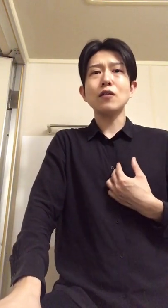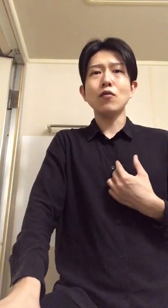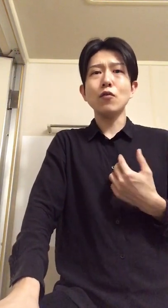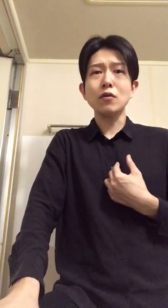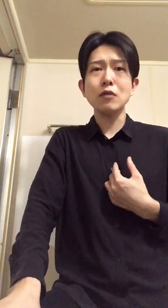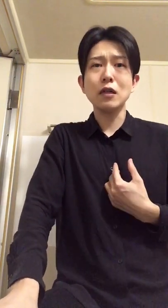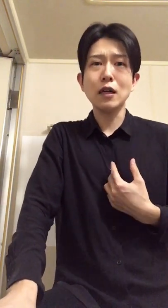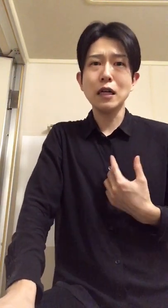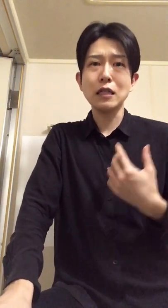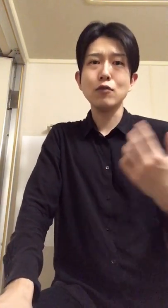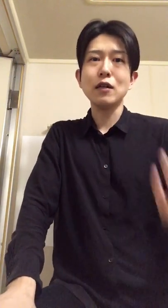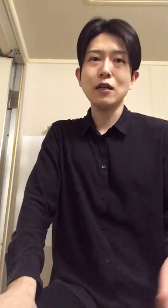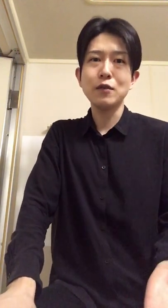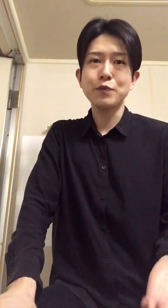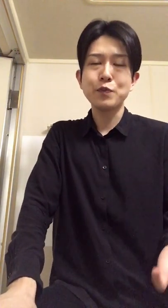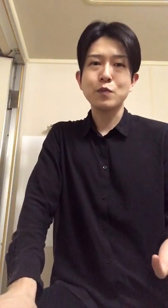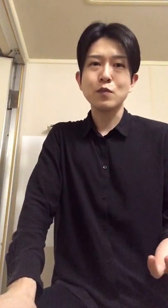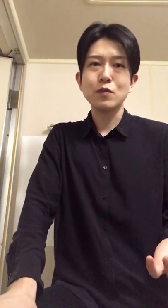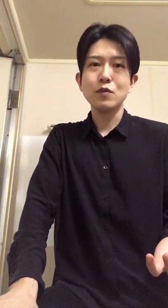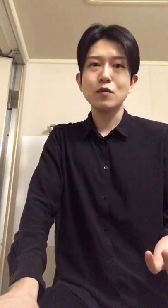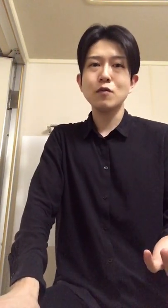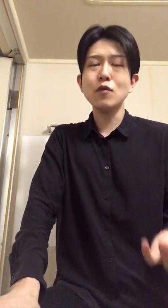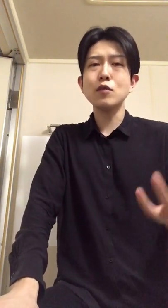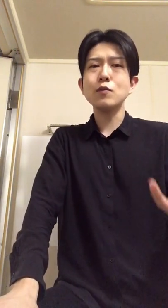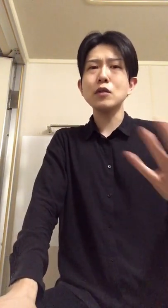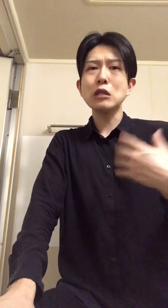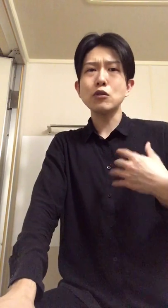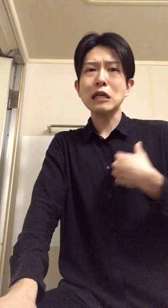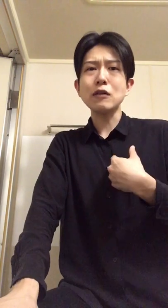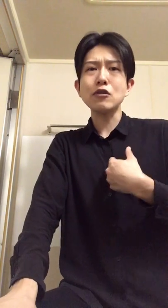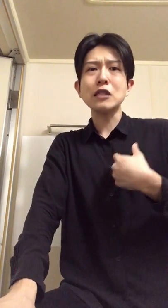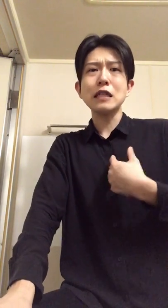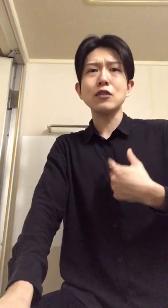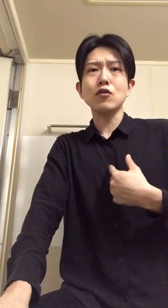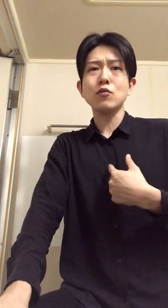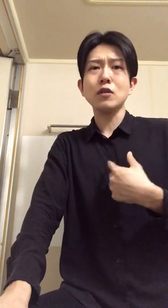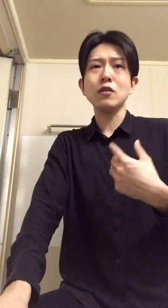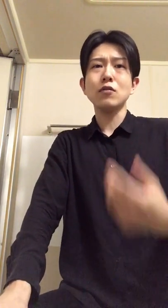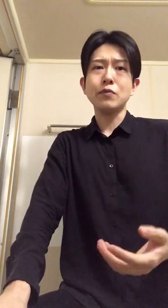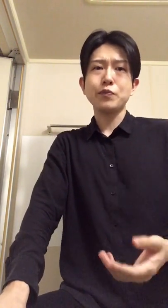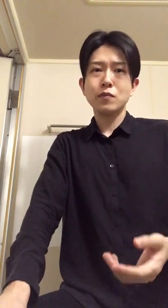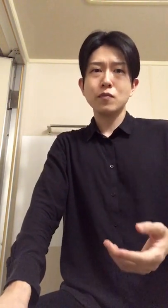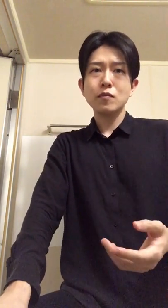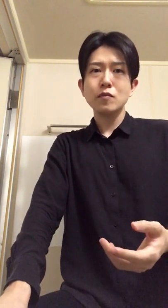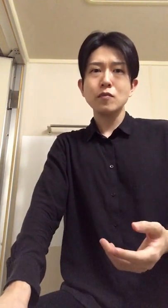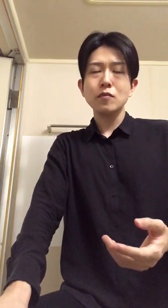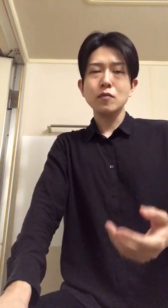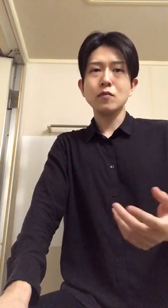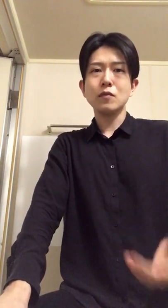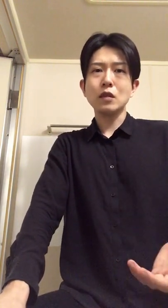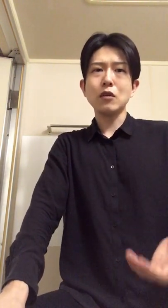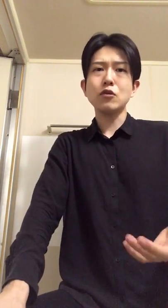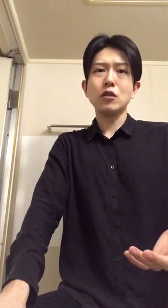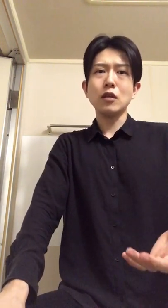って思ってるからやってるわけ隠して生ることもできるよ隠して